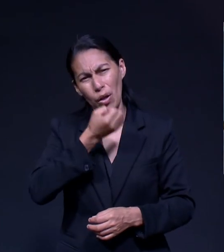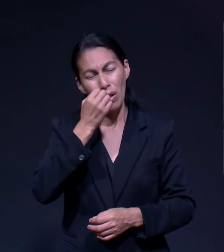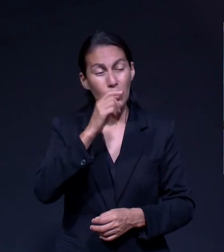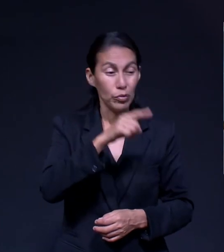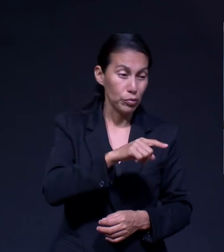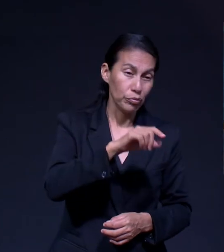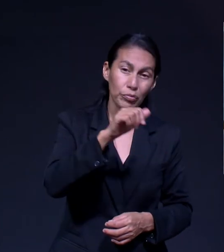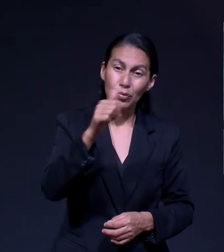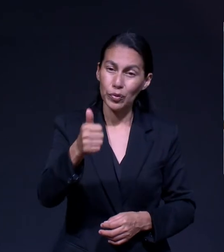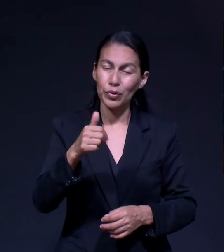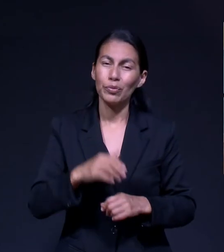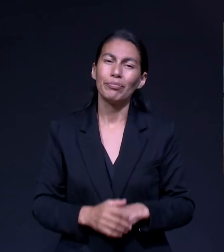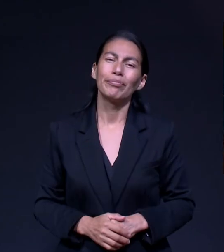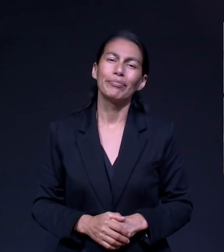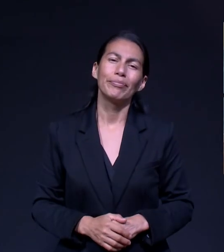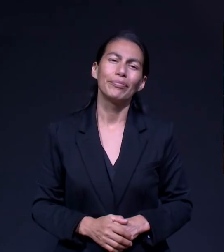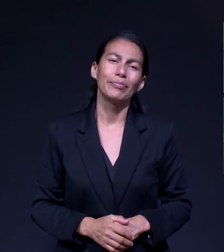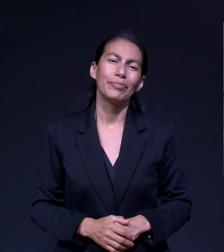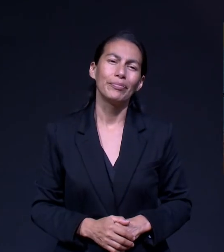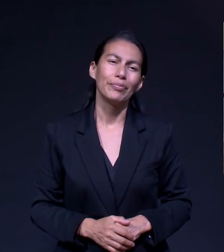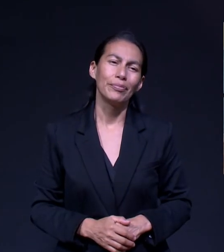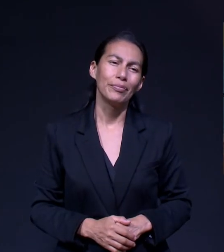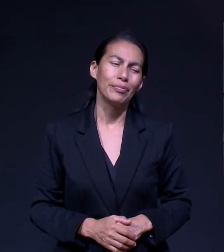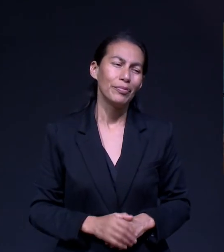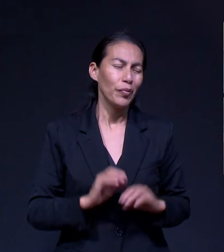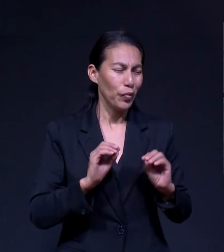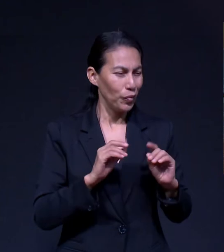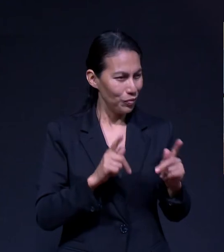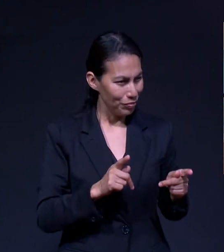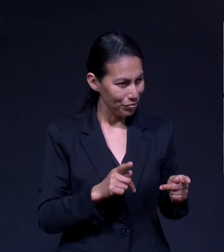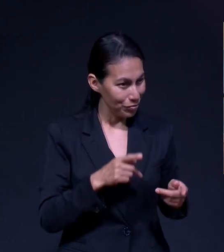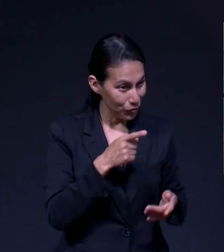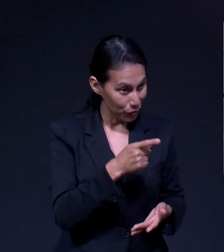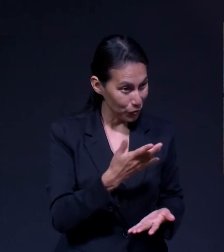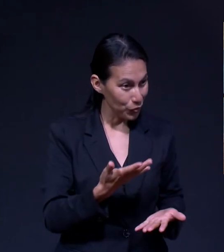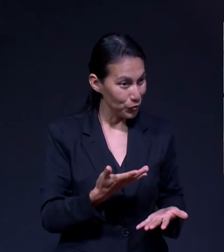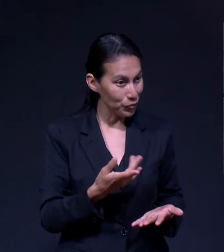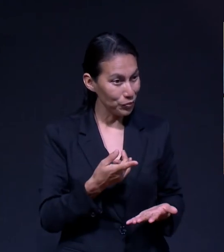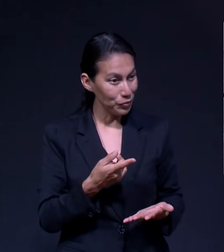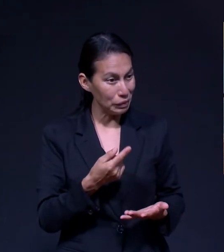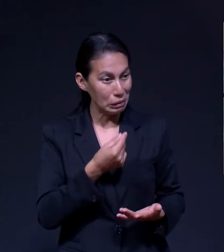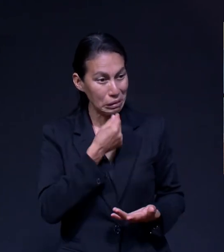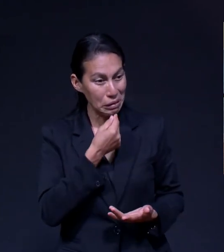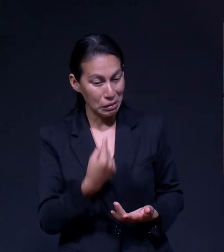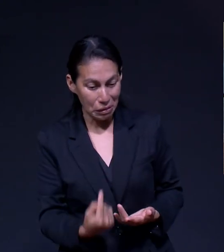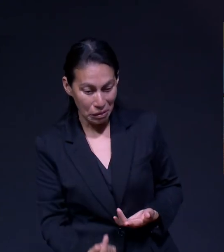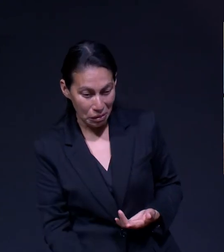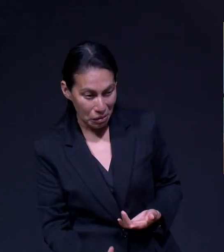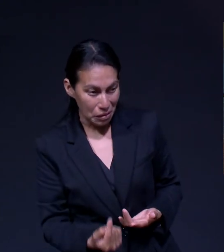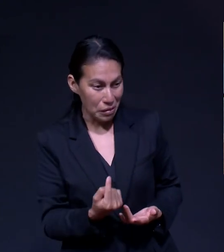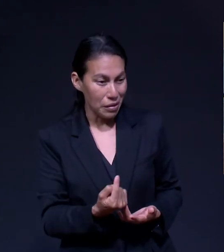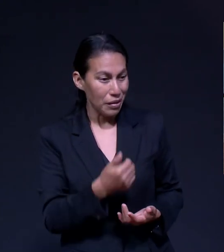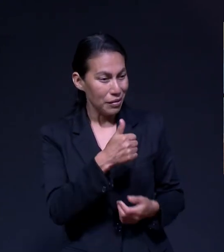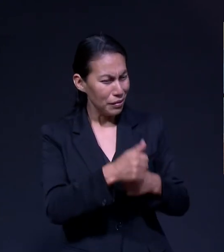otros Así que Tú Viste Desde muy Pequeña Seis años